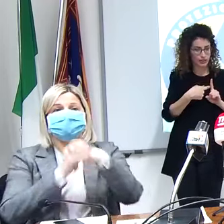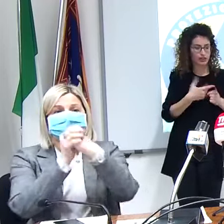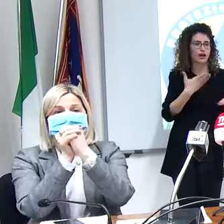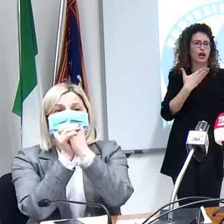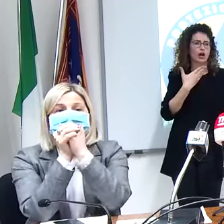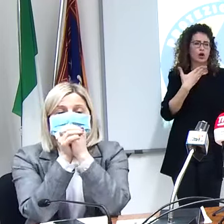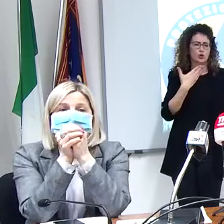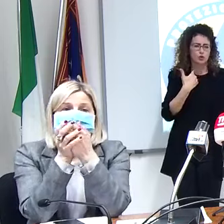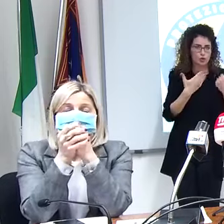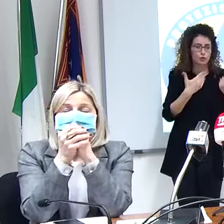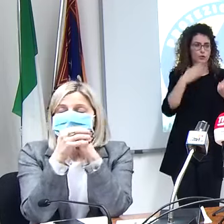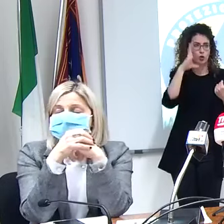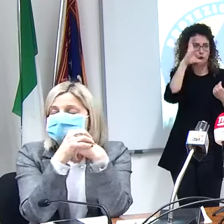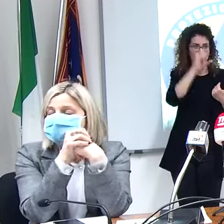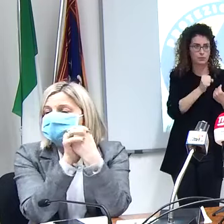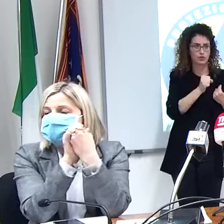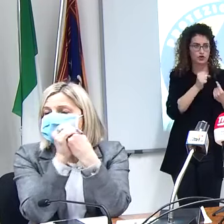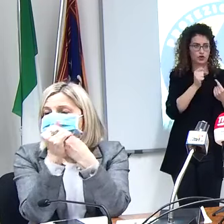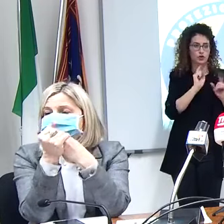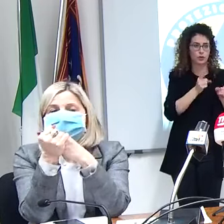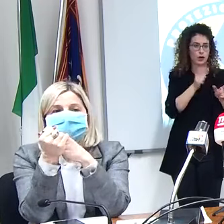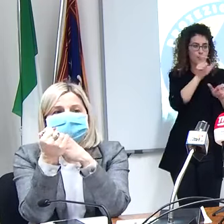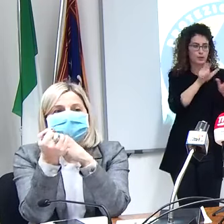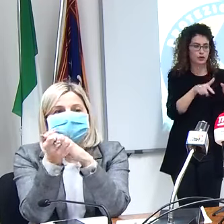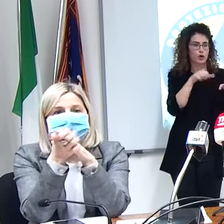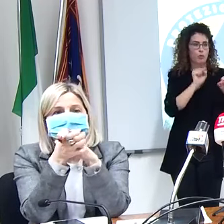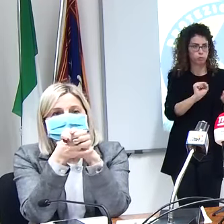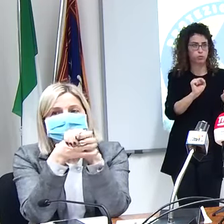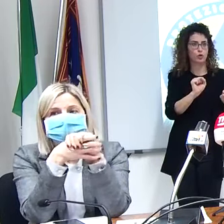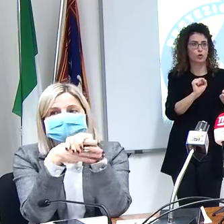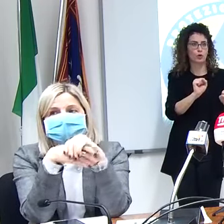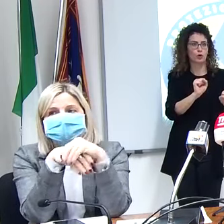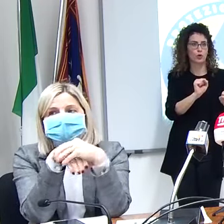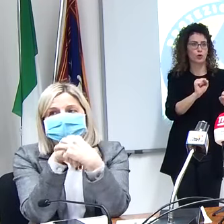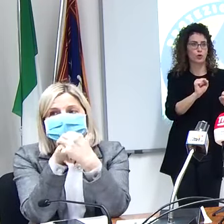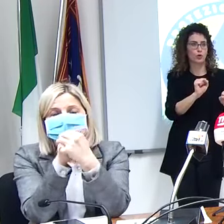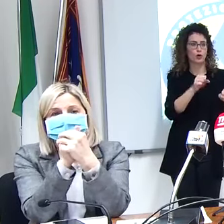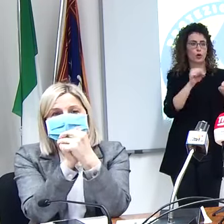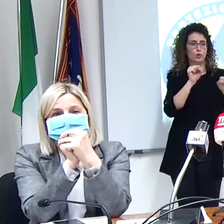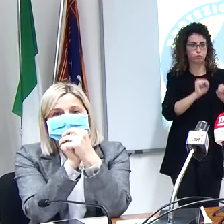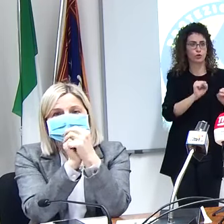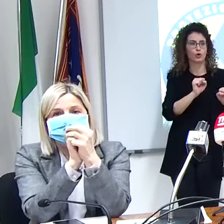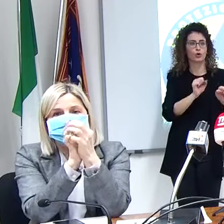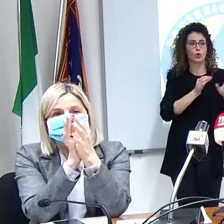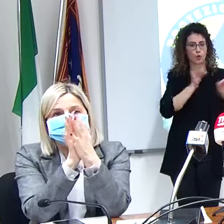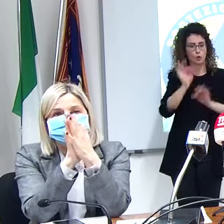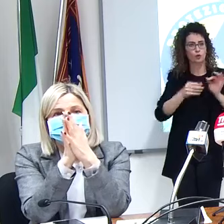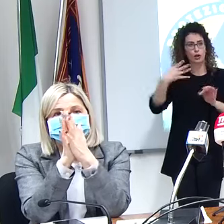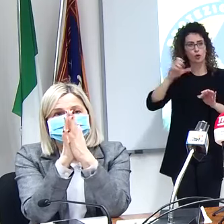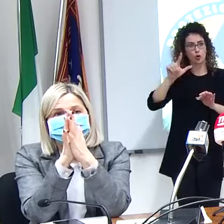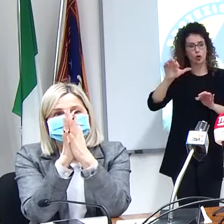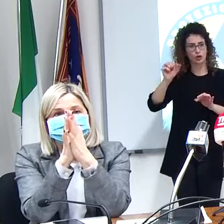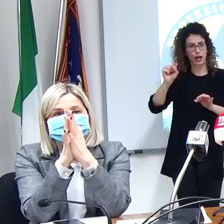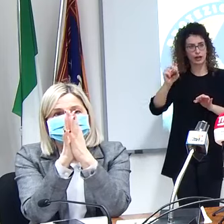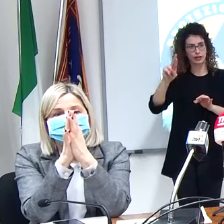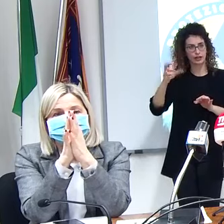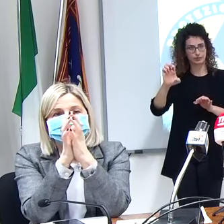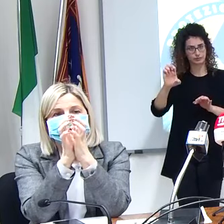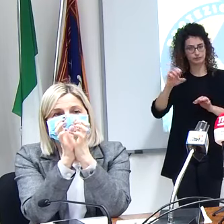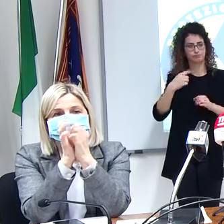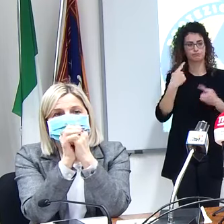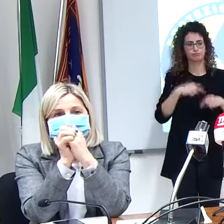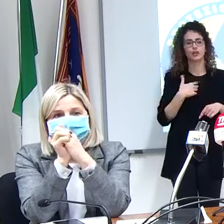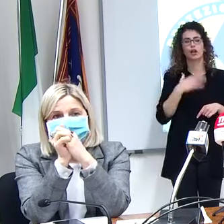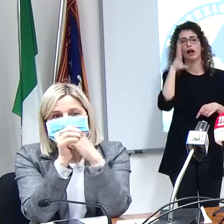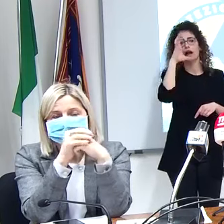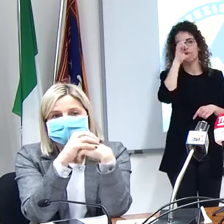individua quelli che sono candidabili per fargli fare la terapia ho capito quindi non non